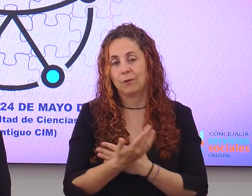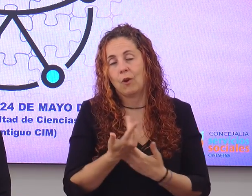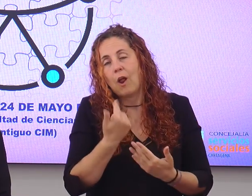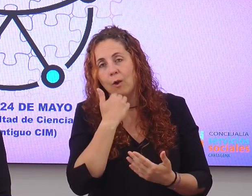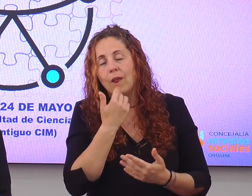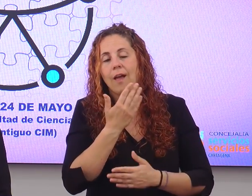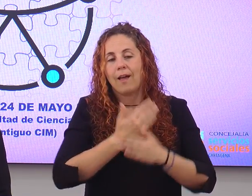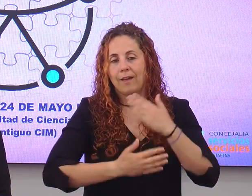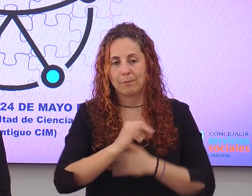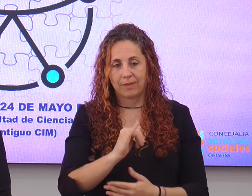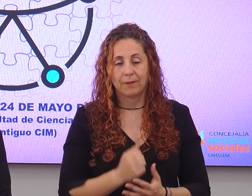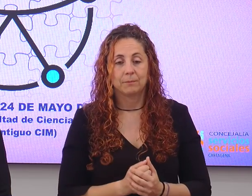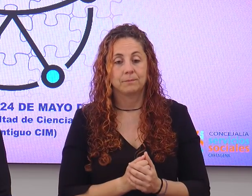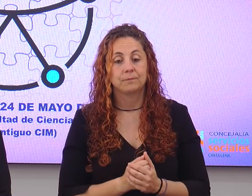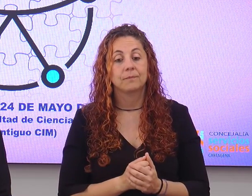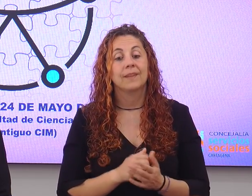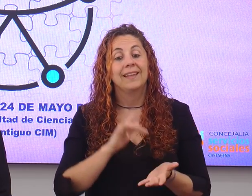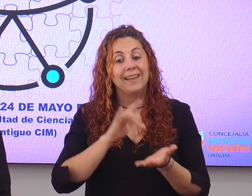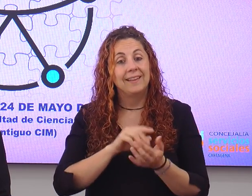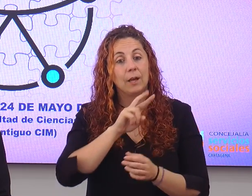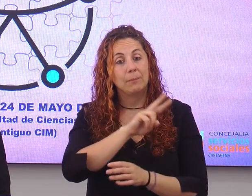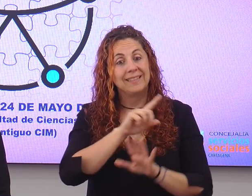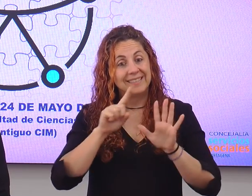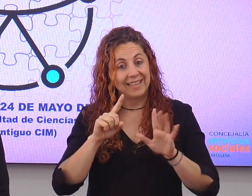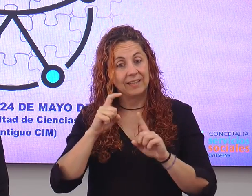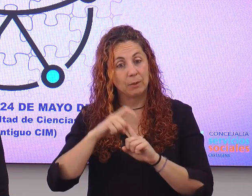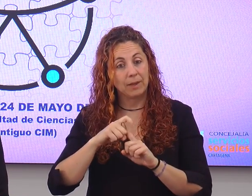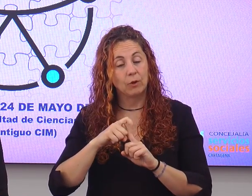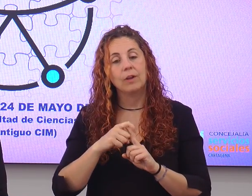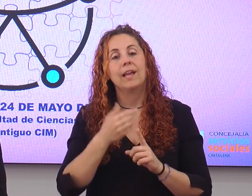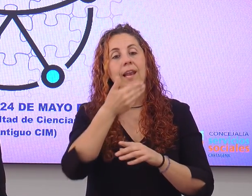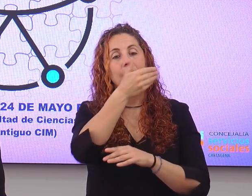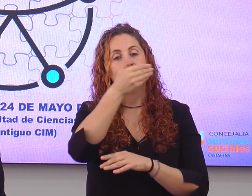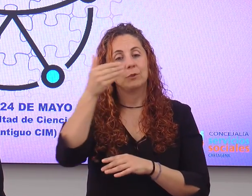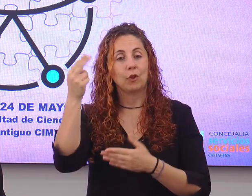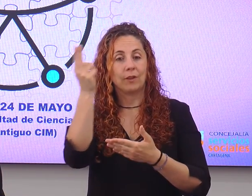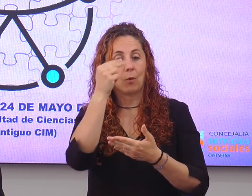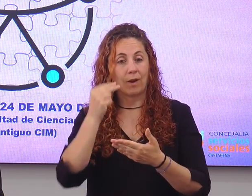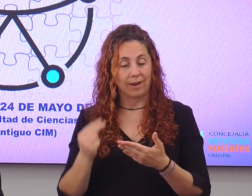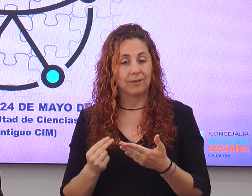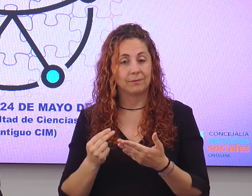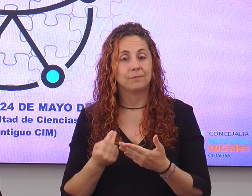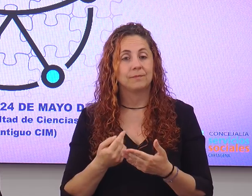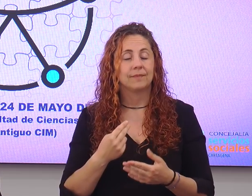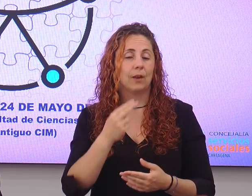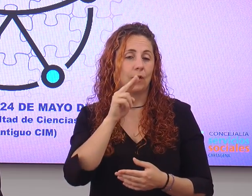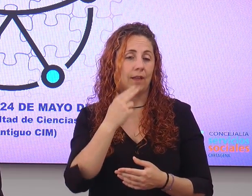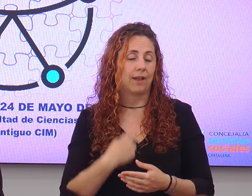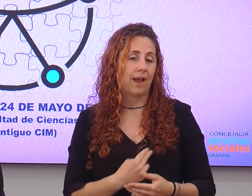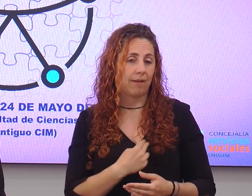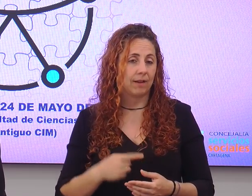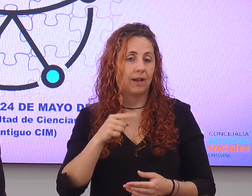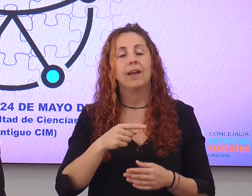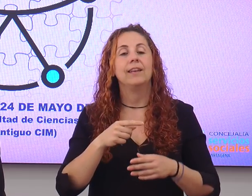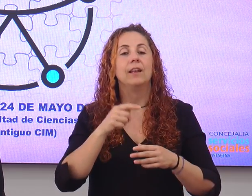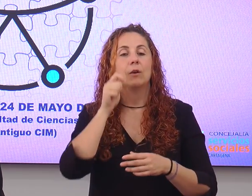discapacidad. Y el 26 de mayo a las 12, la exposición de acuarelas de Cartagena Caravaca, de Zacarías Cerezo, en el Museo del Teatro